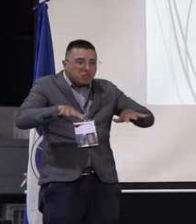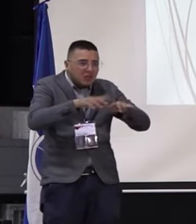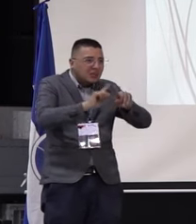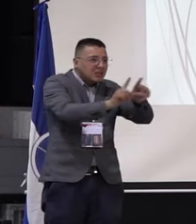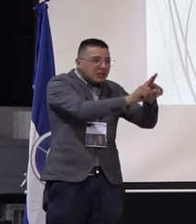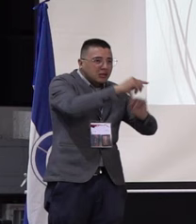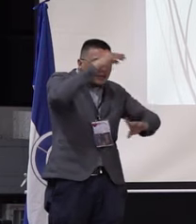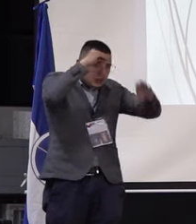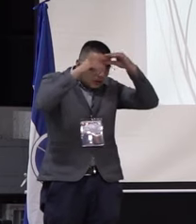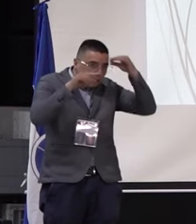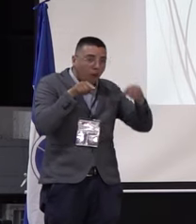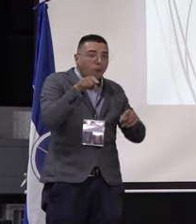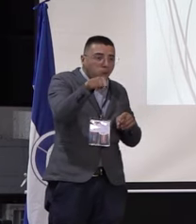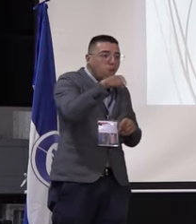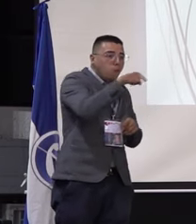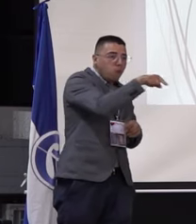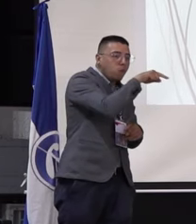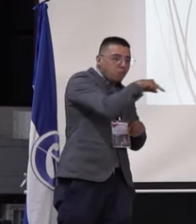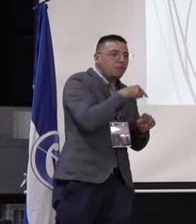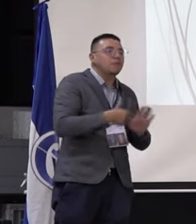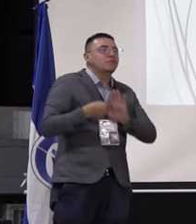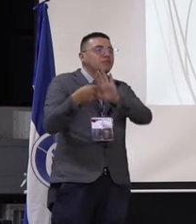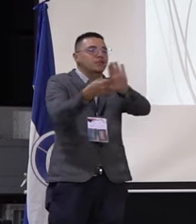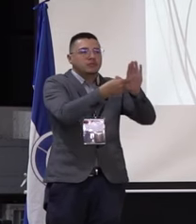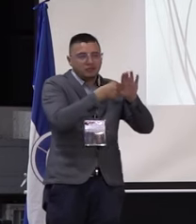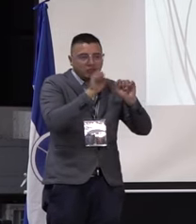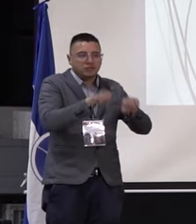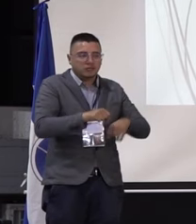Allí también hay espacios para poder seguir construyendo.